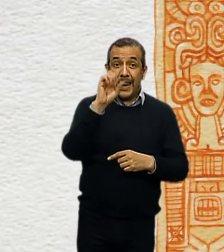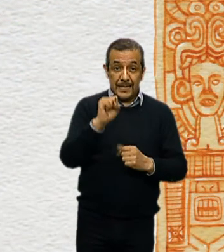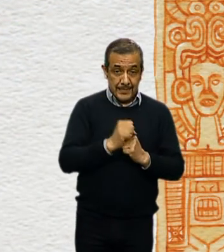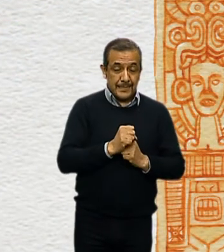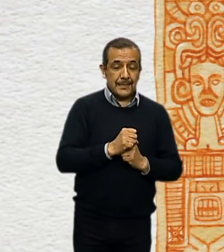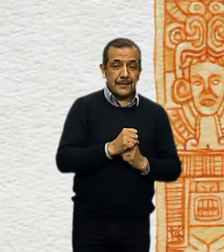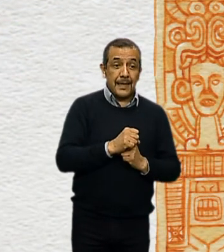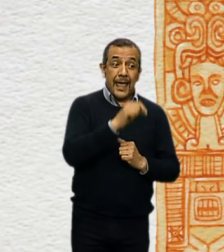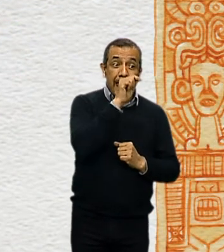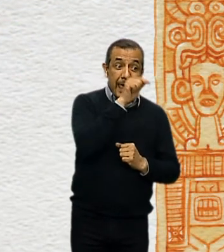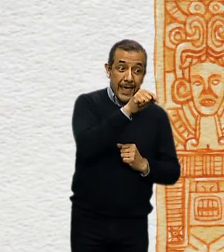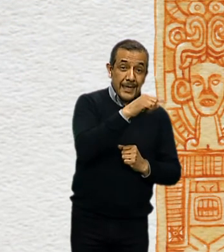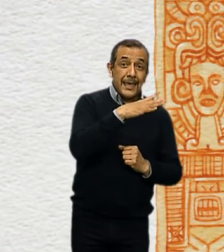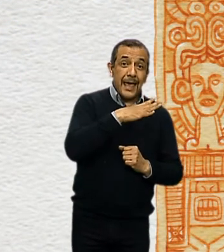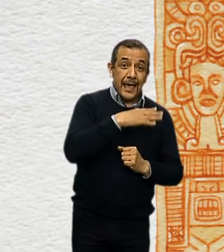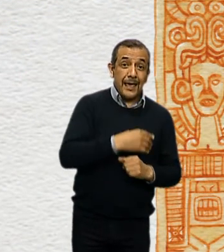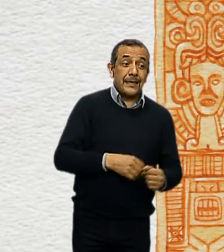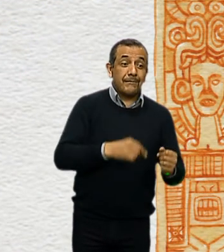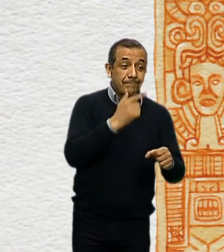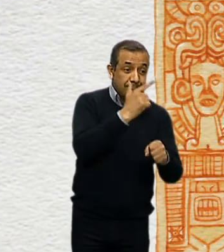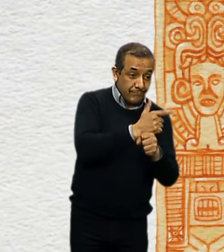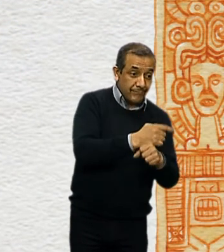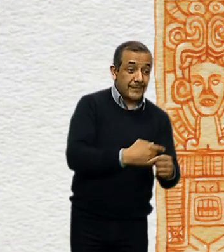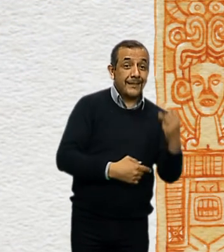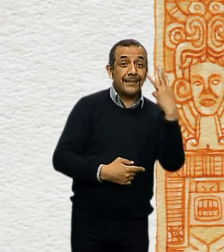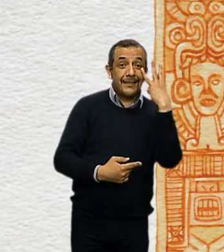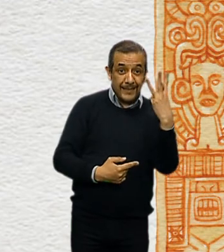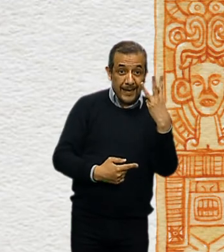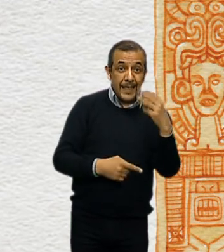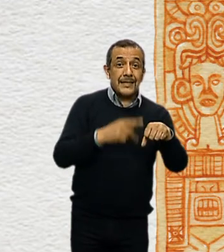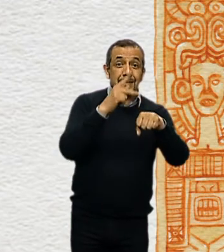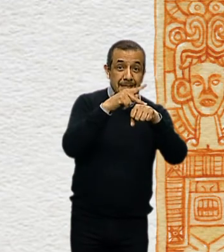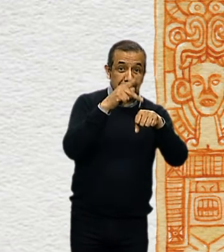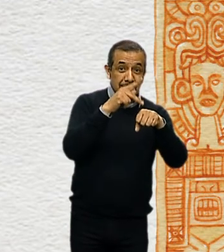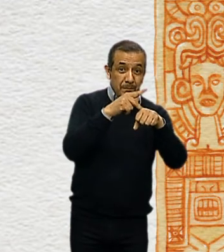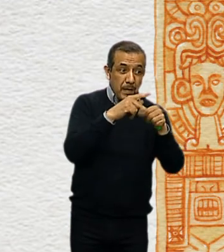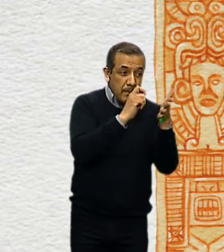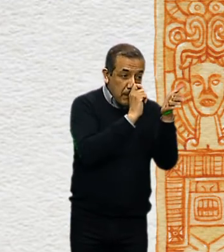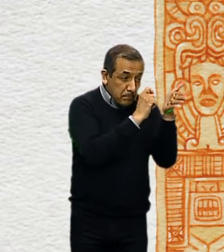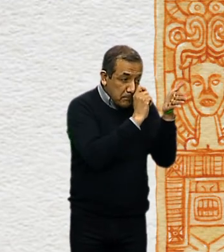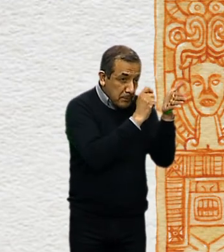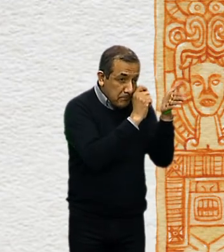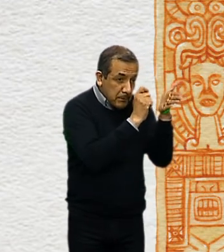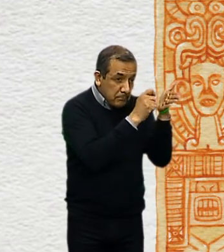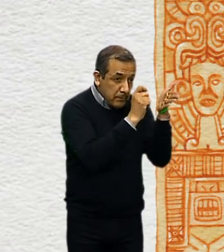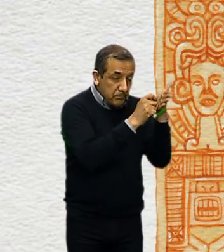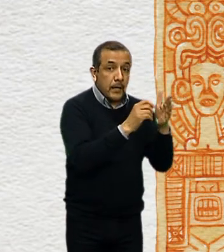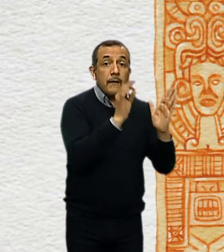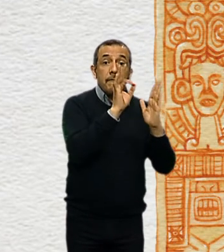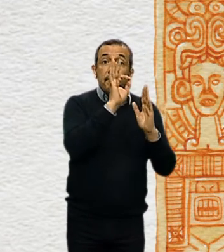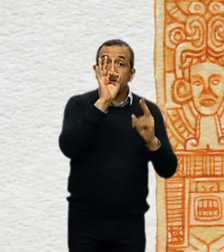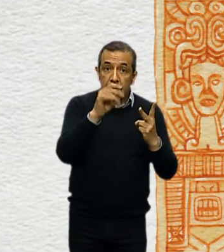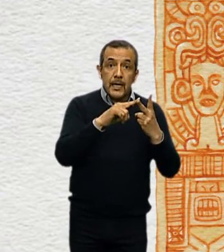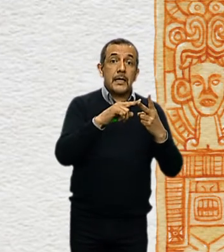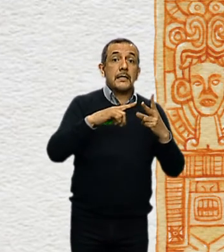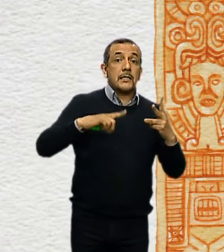Aquí se hallaron tres de ellas con varias representaciones de gobernantes, fechas y otros acontecimientos.